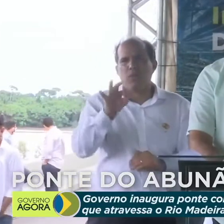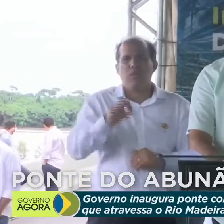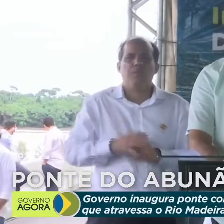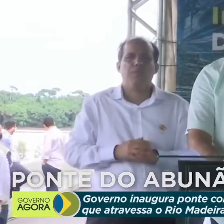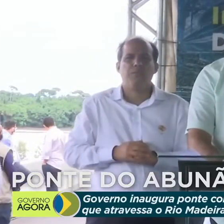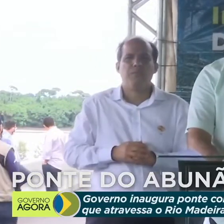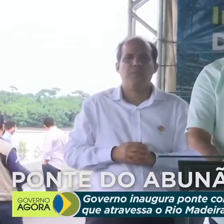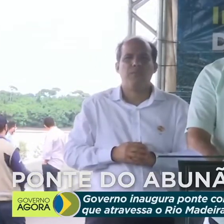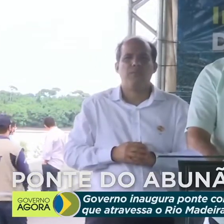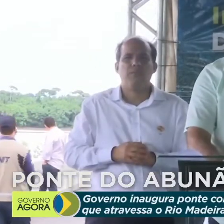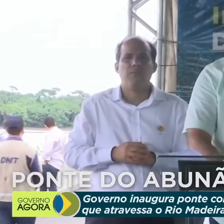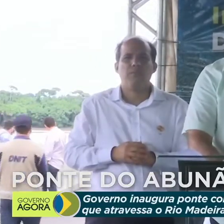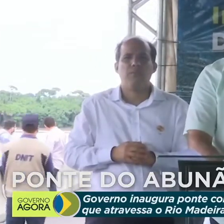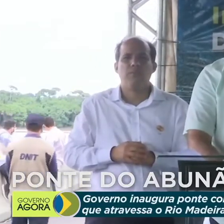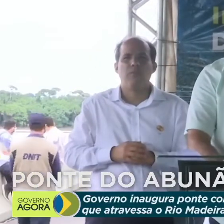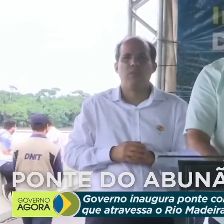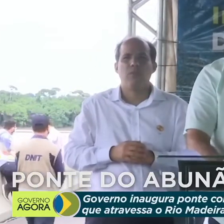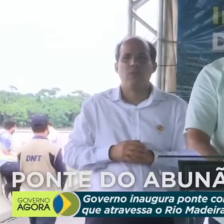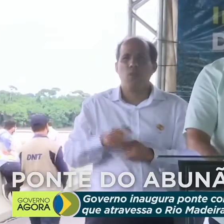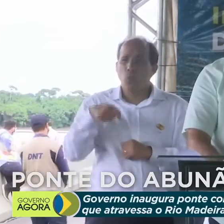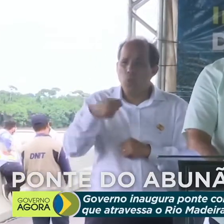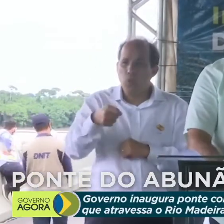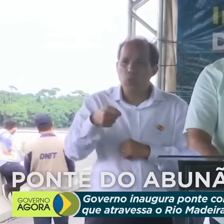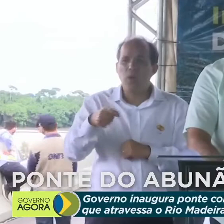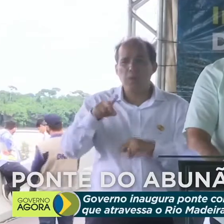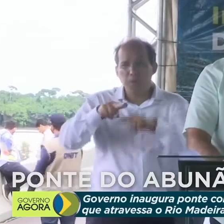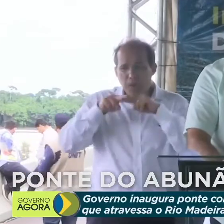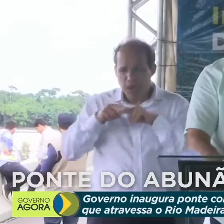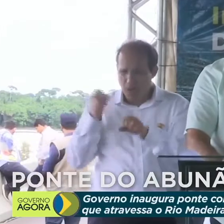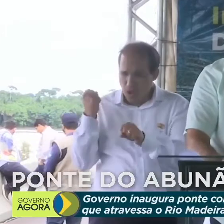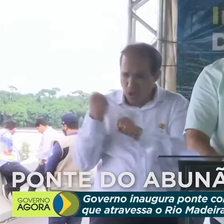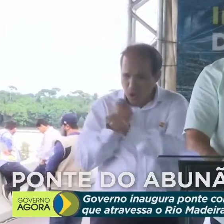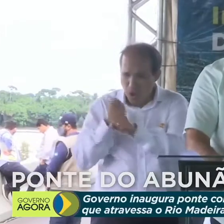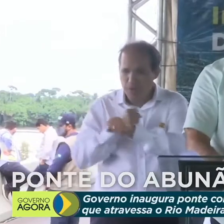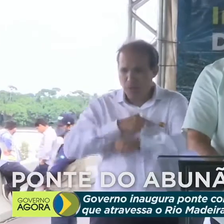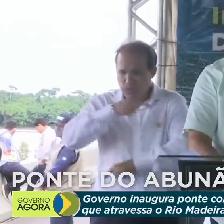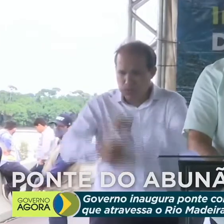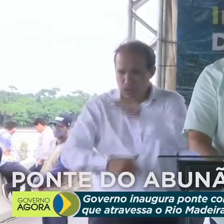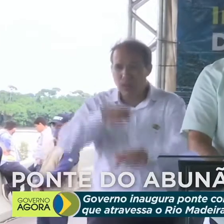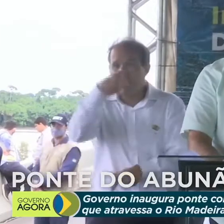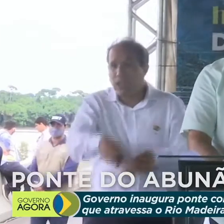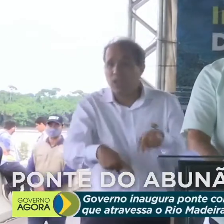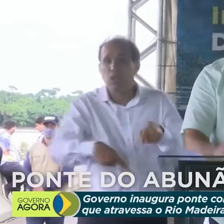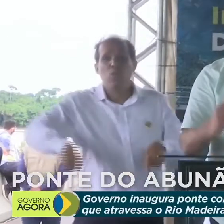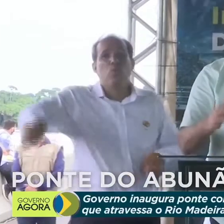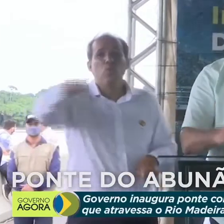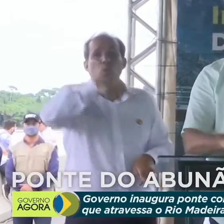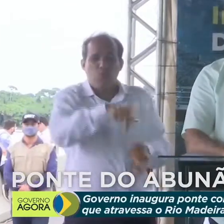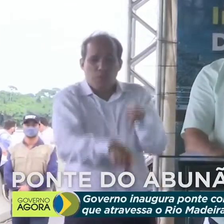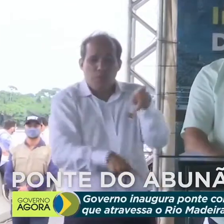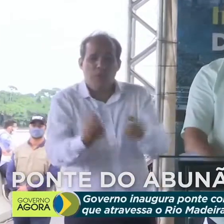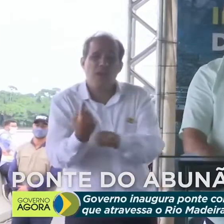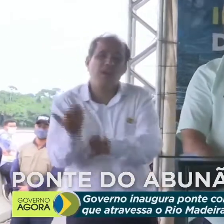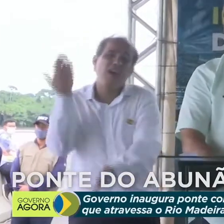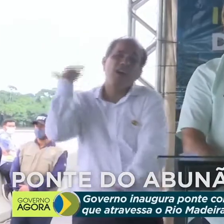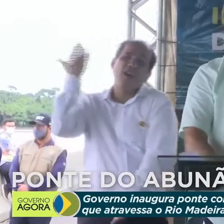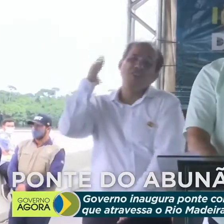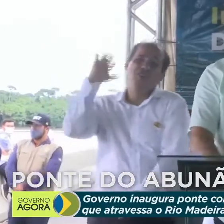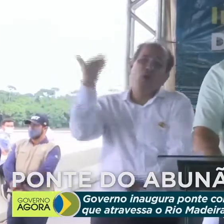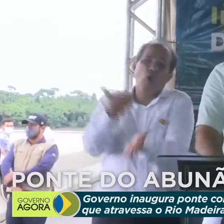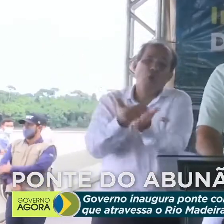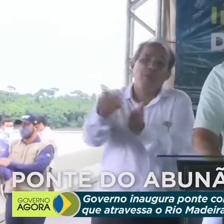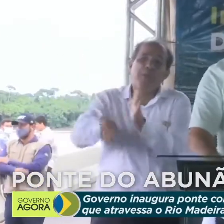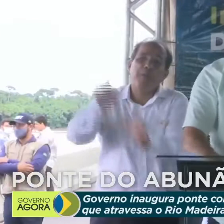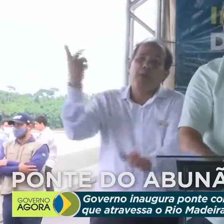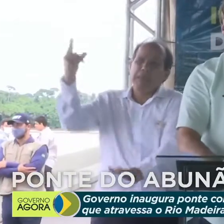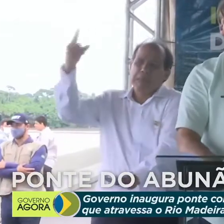Isso é sinais dos tempos. Suas obras, o trabalho do nosso povo. Lá atrás, começou, antes de